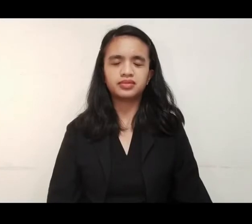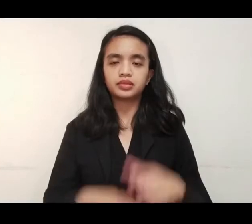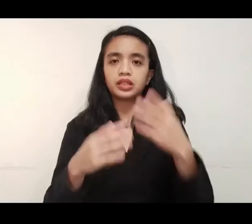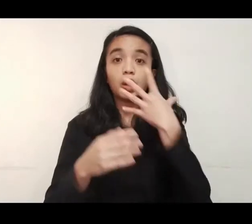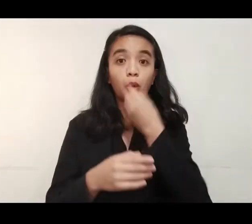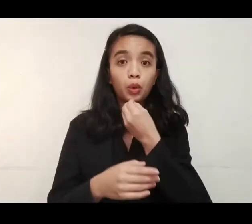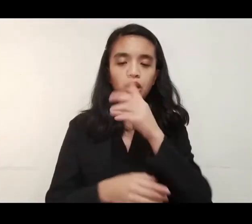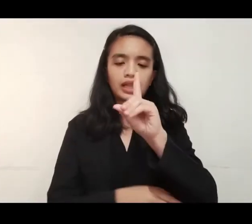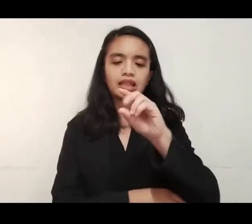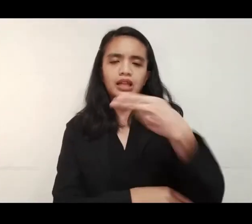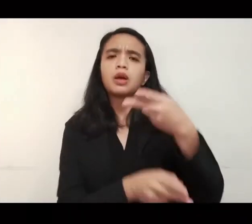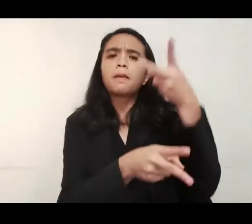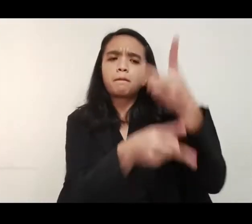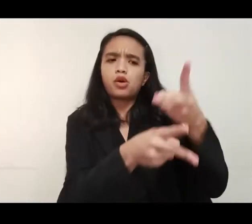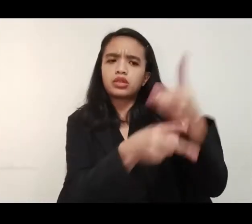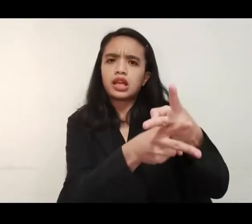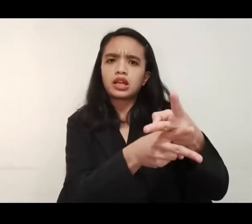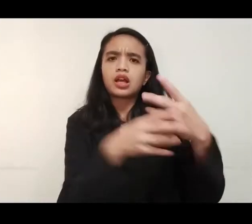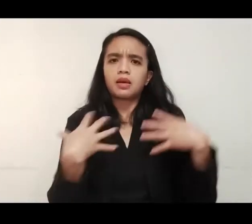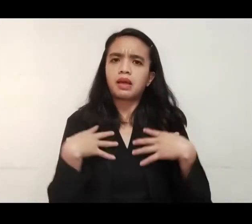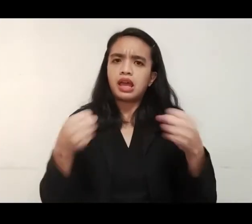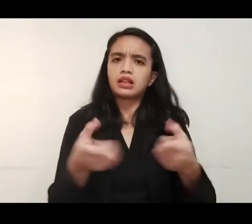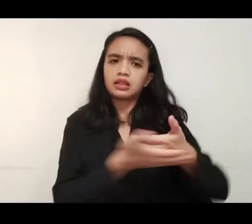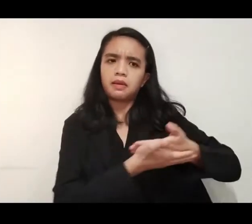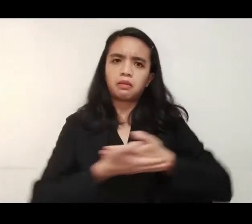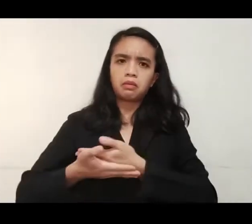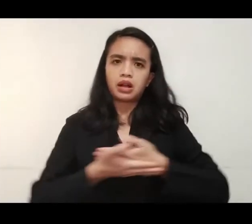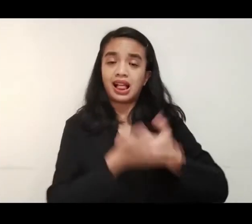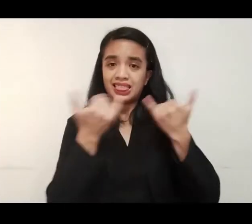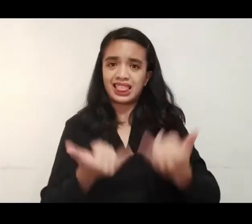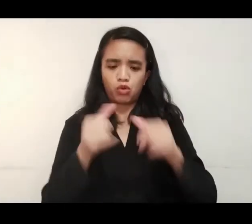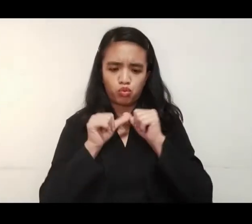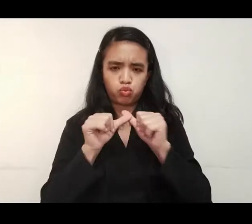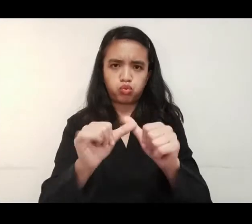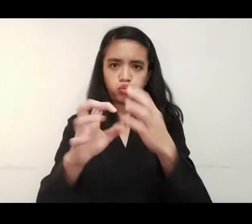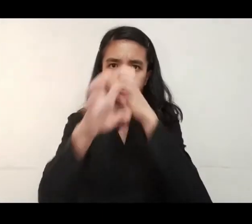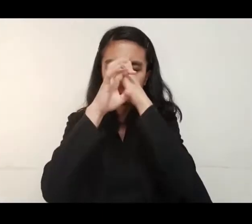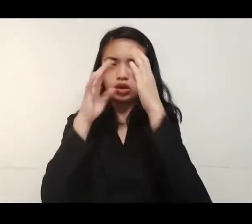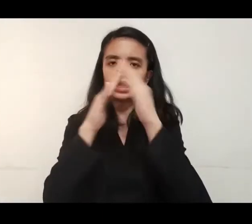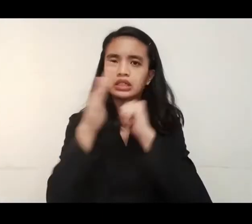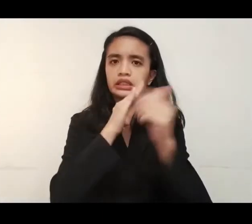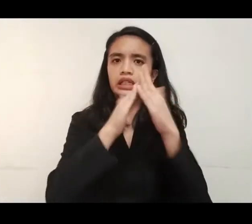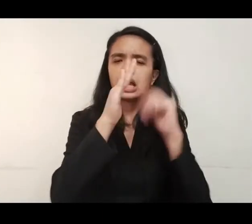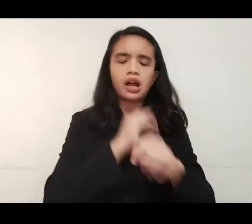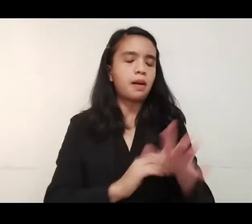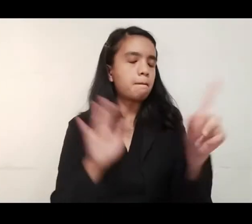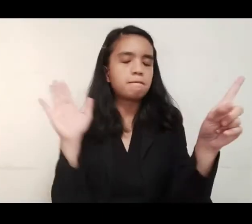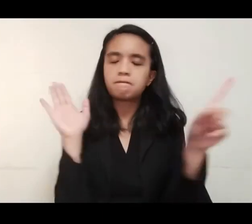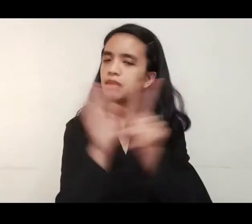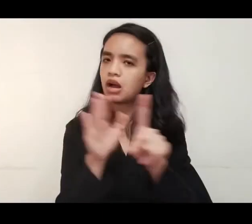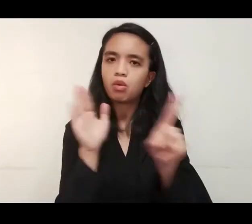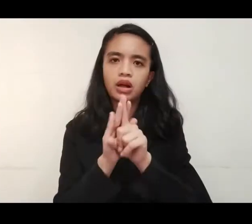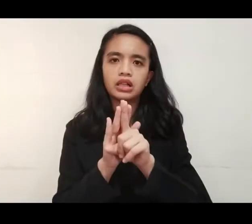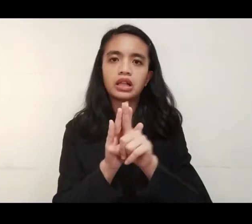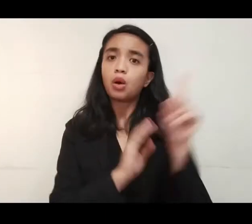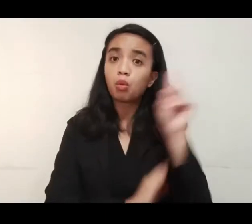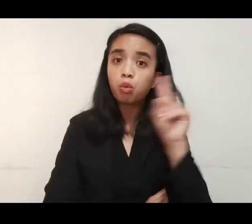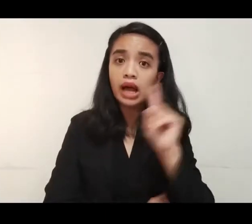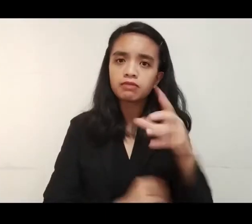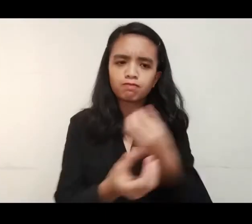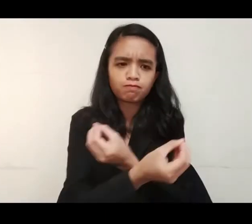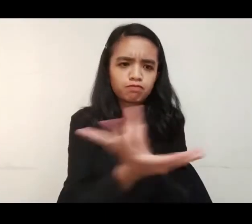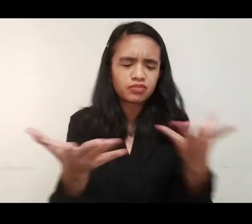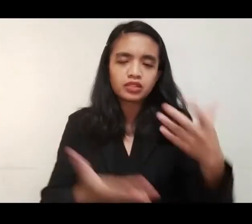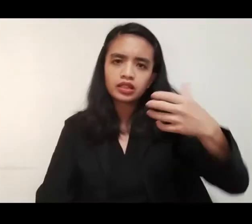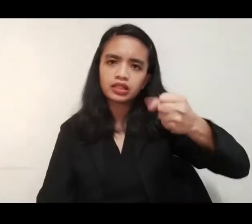Protektado ng Department of Health ang kalusugan ng masanggol ngayong umiiral ang enhanced community quarantine. Mahigpit na'y pinagbabawal ng DOH ang